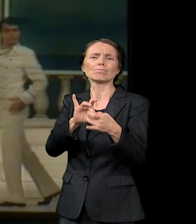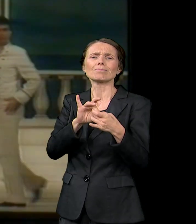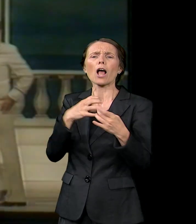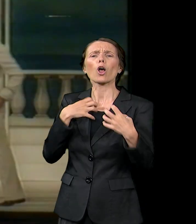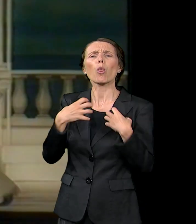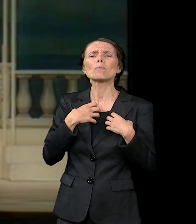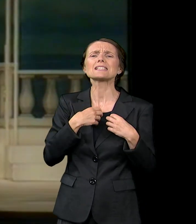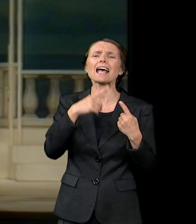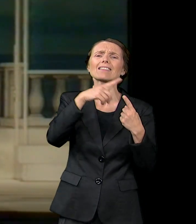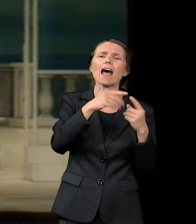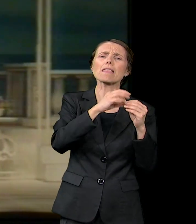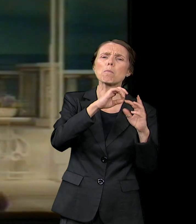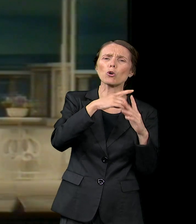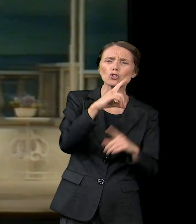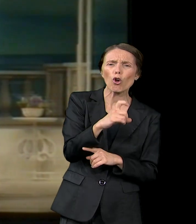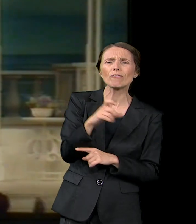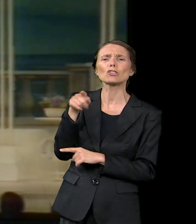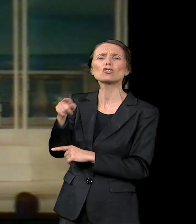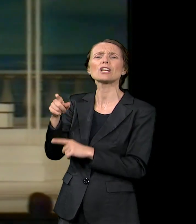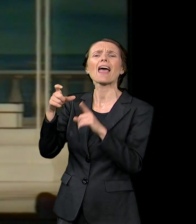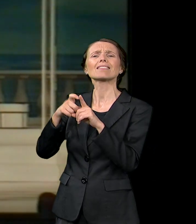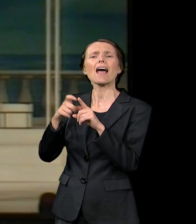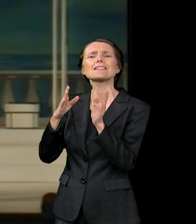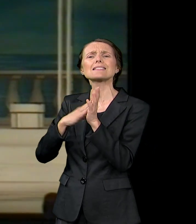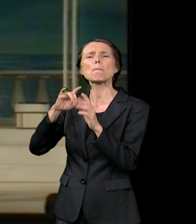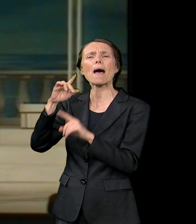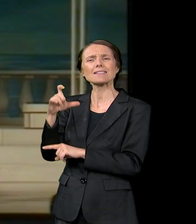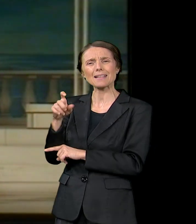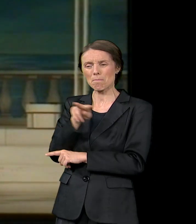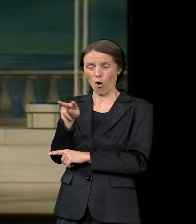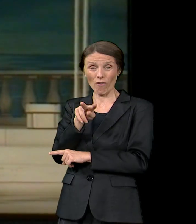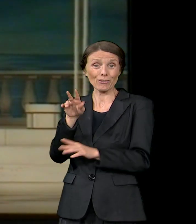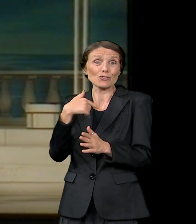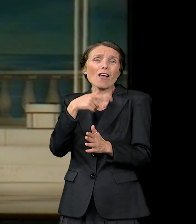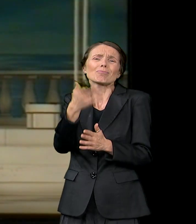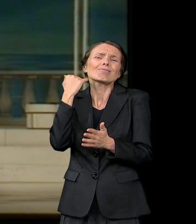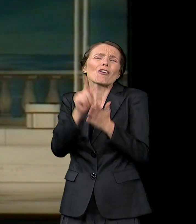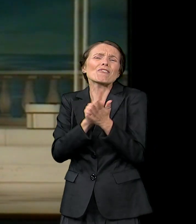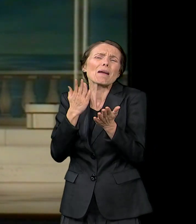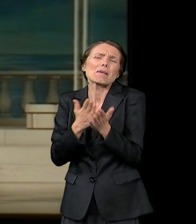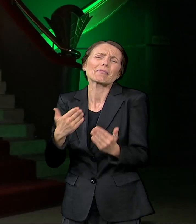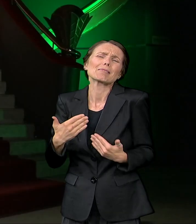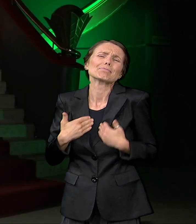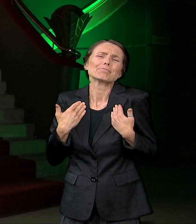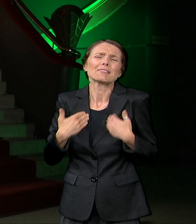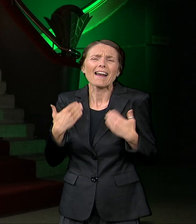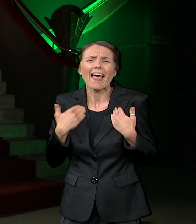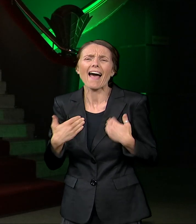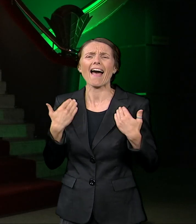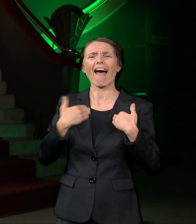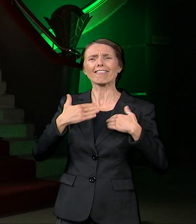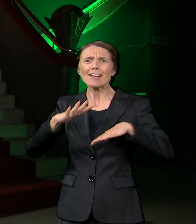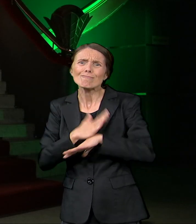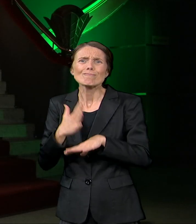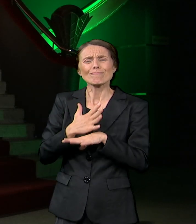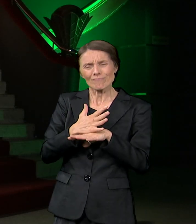Danicom Maksimović. Ona su tad bile mlade devojke, puno entuzijazma, divno su izgledale na sceni, divno su igrale.